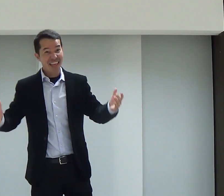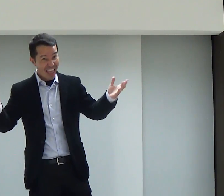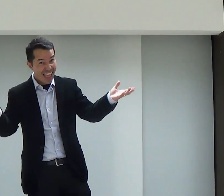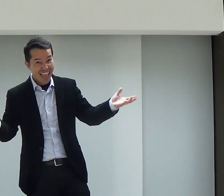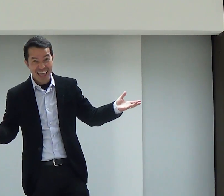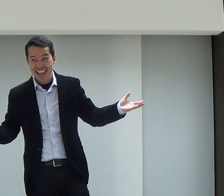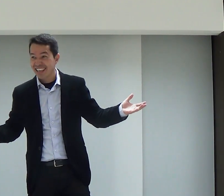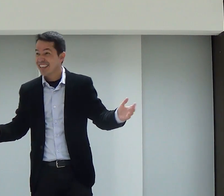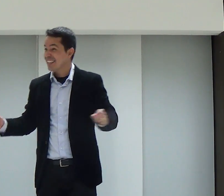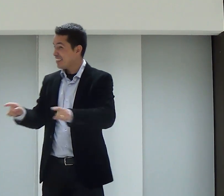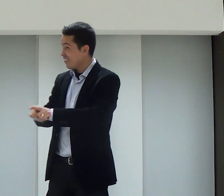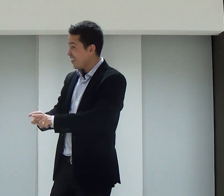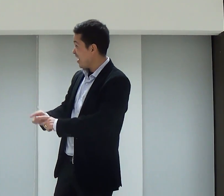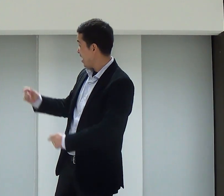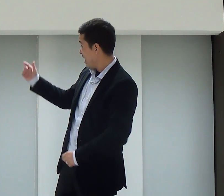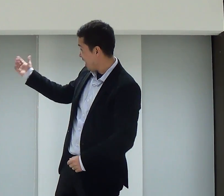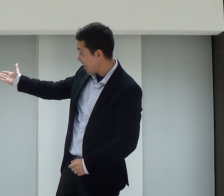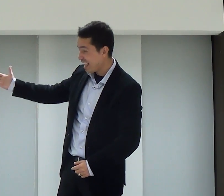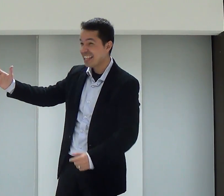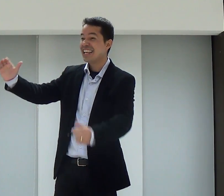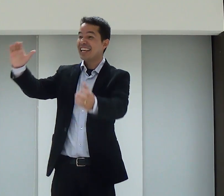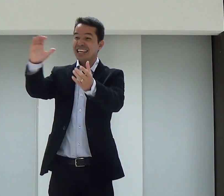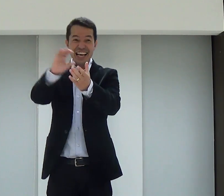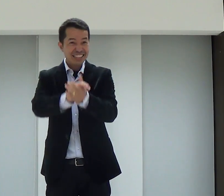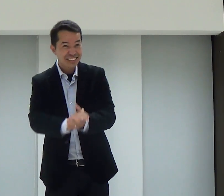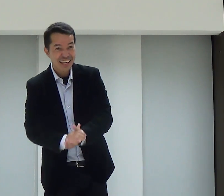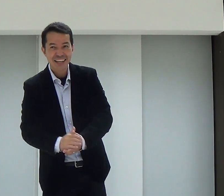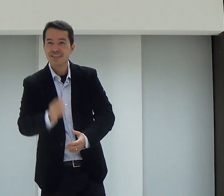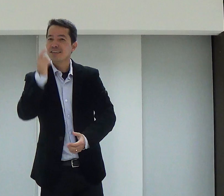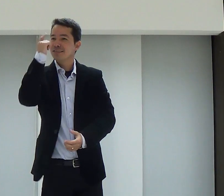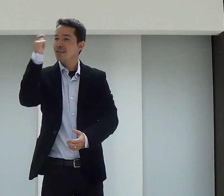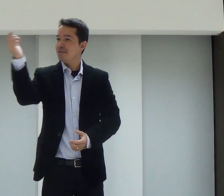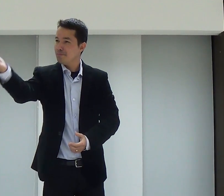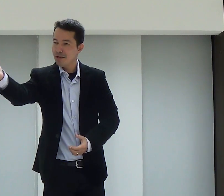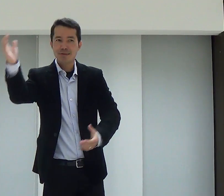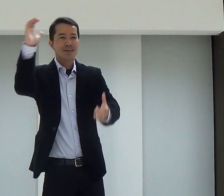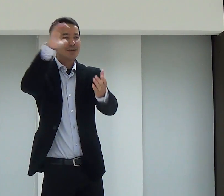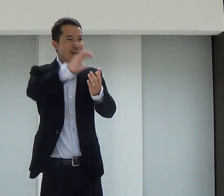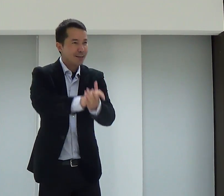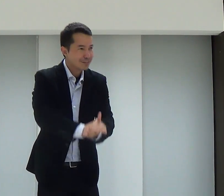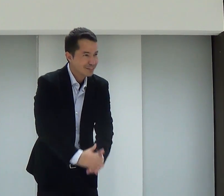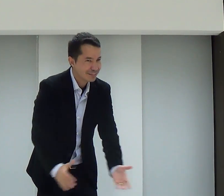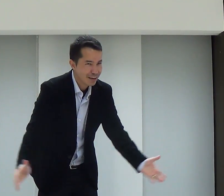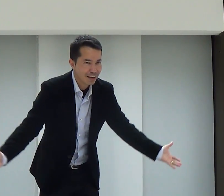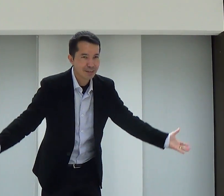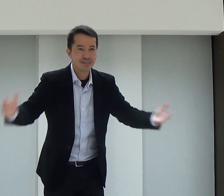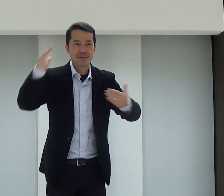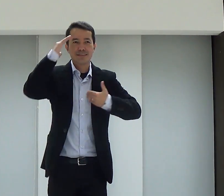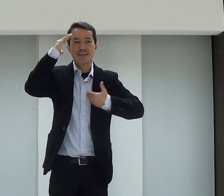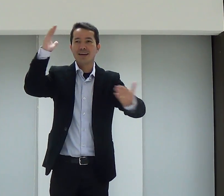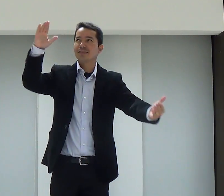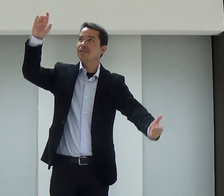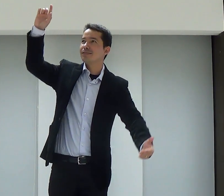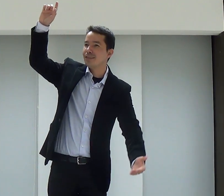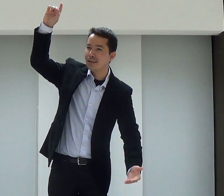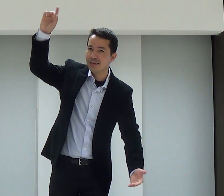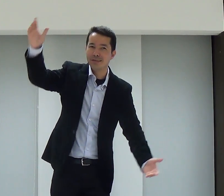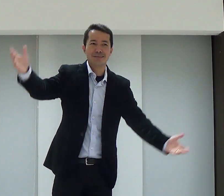falando. Então, ele também casou. O Salomão também casou. Graças